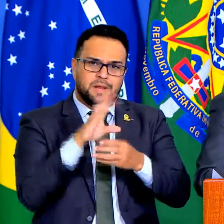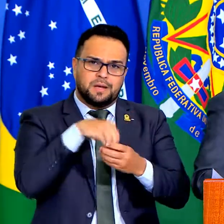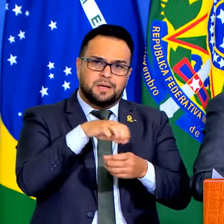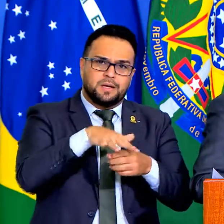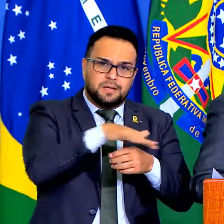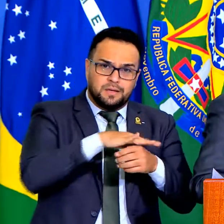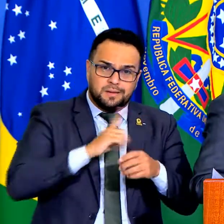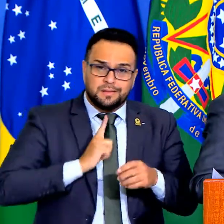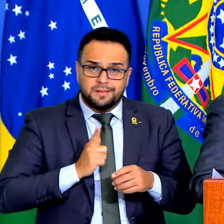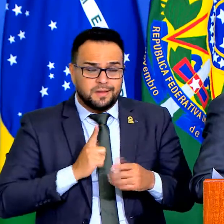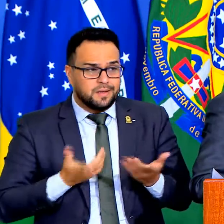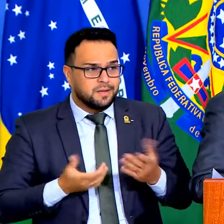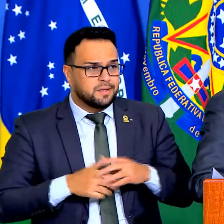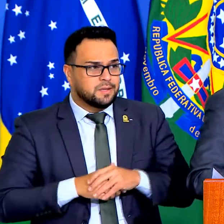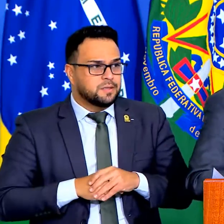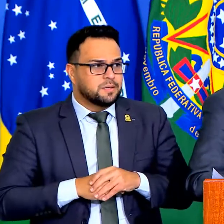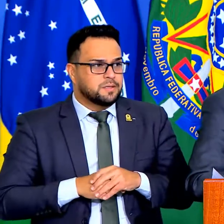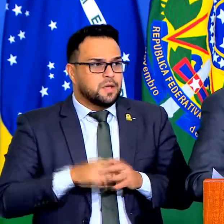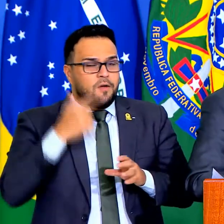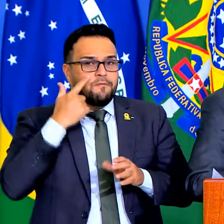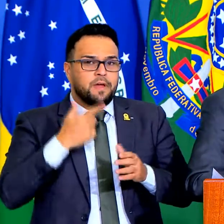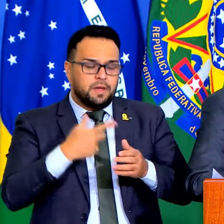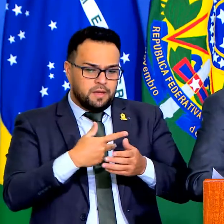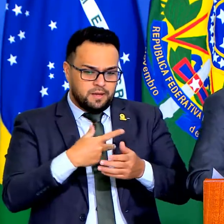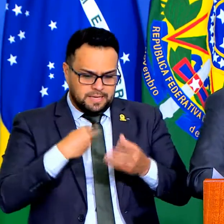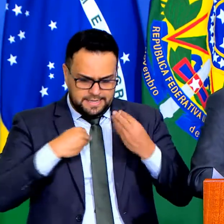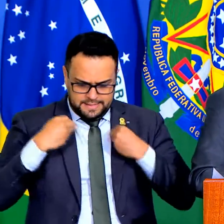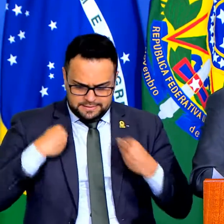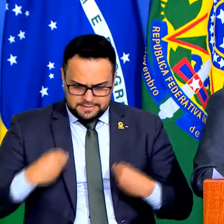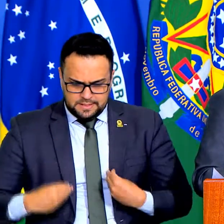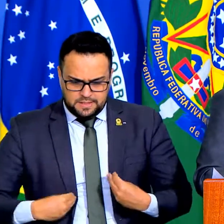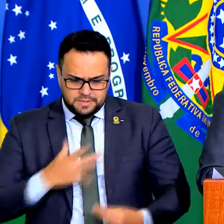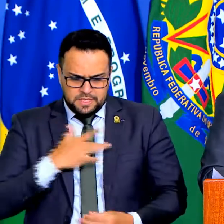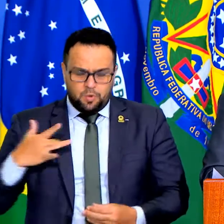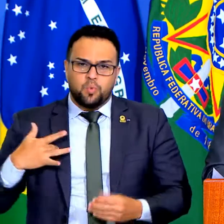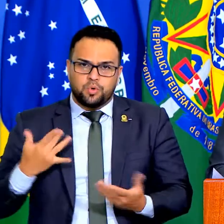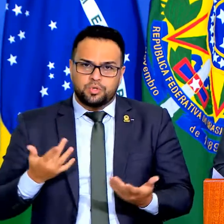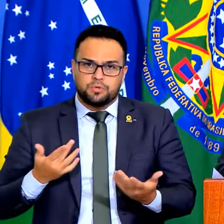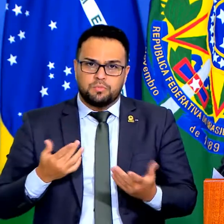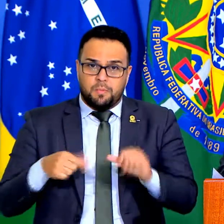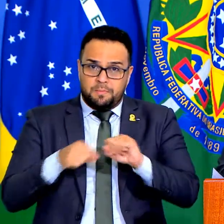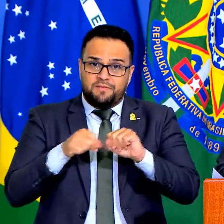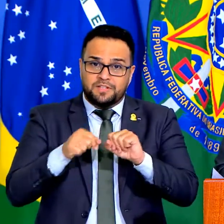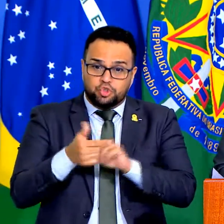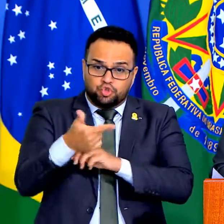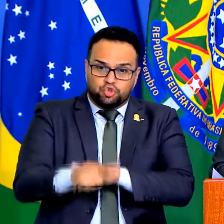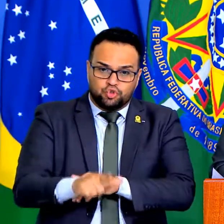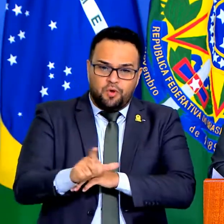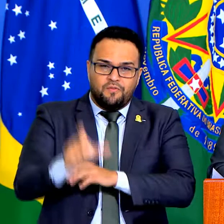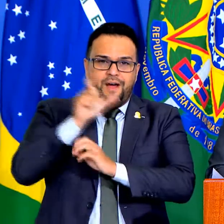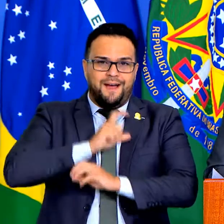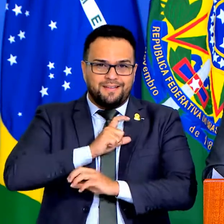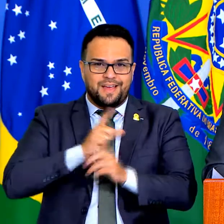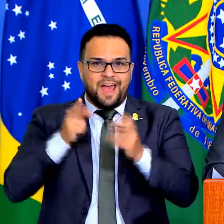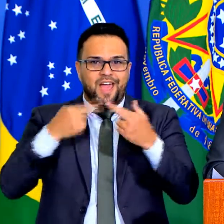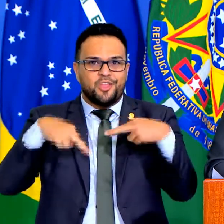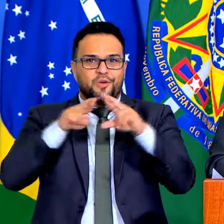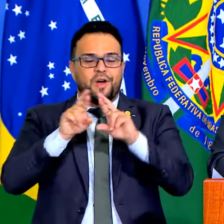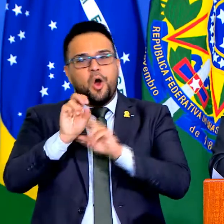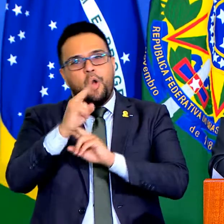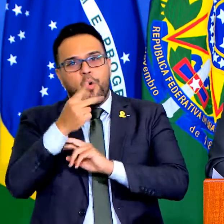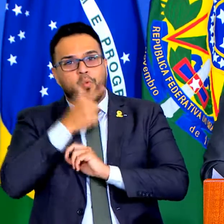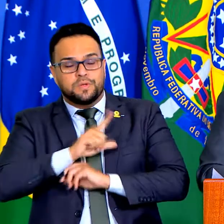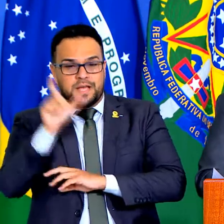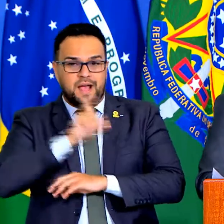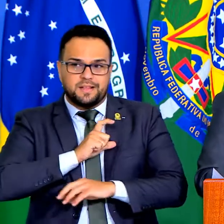por que que o exame de saúde para renovar a carteira ou para tirar a